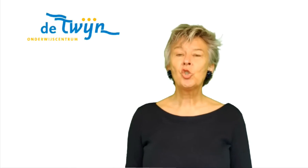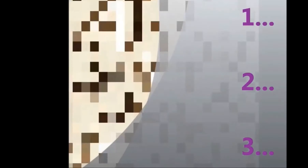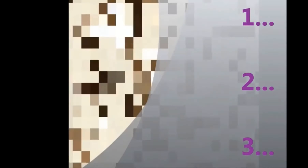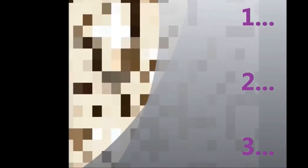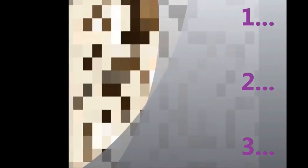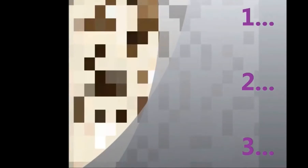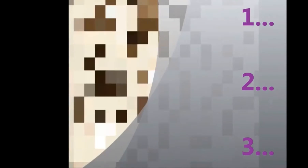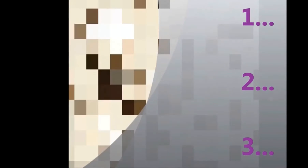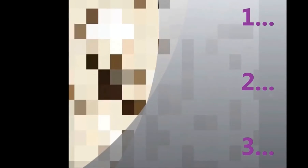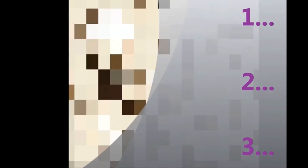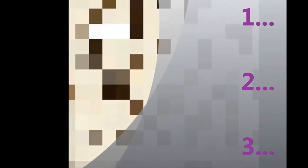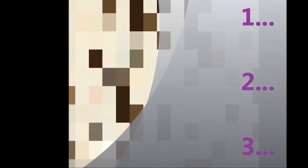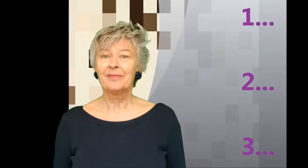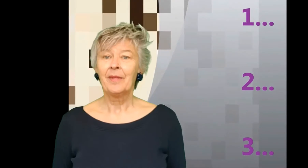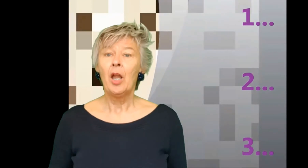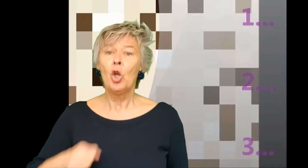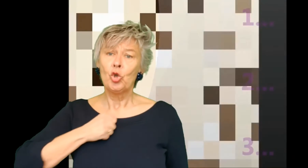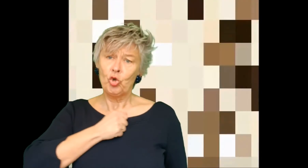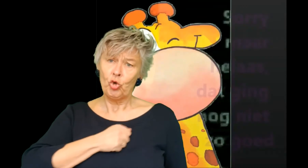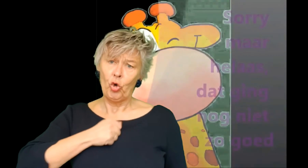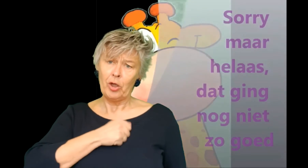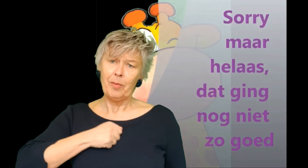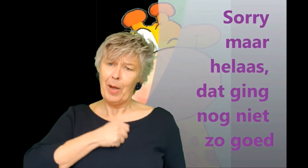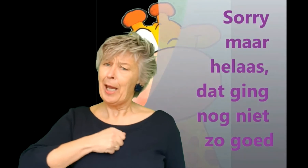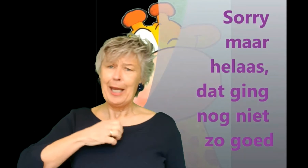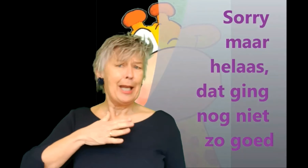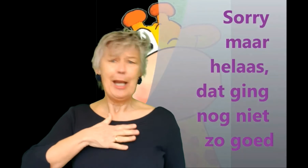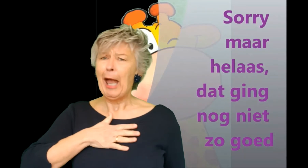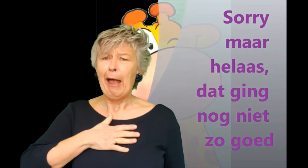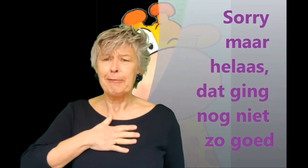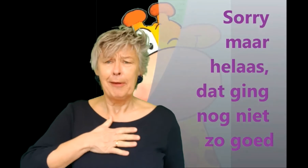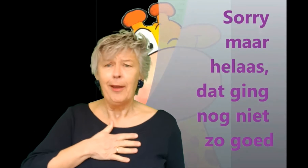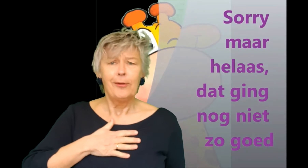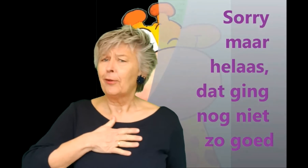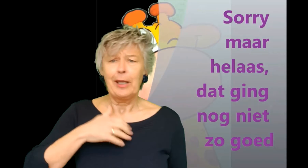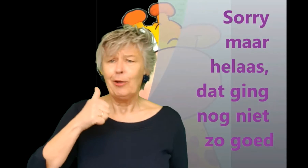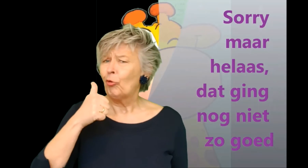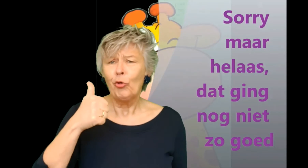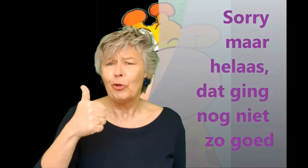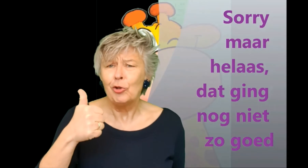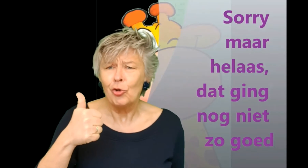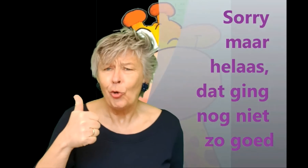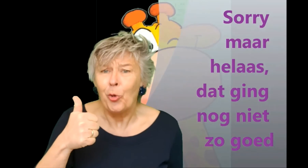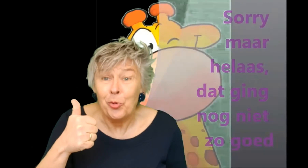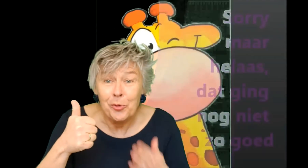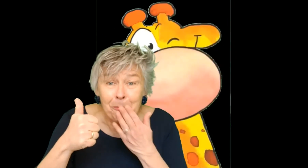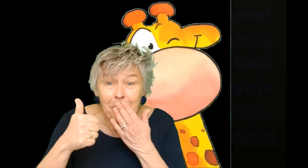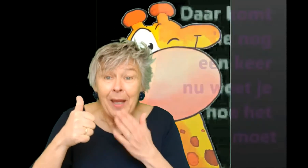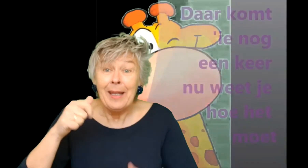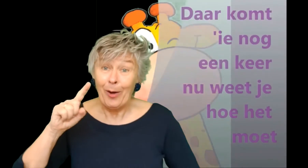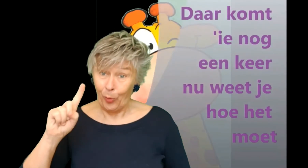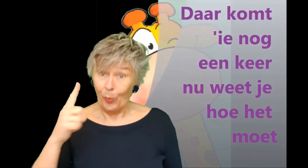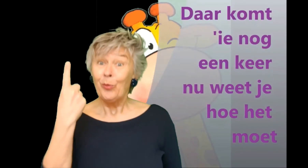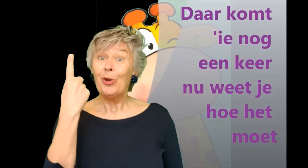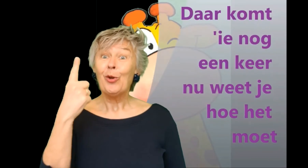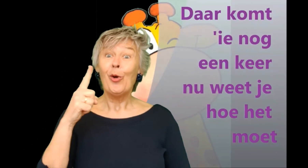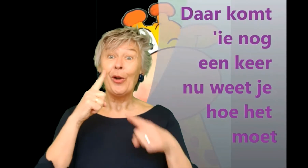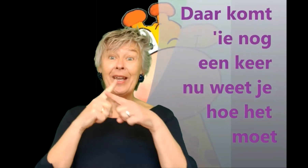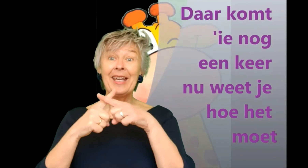naam. Oh, wat zie je. Sorry maar helaas. Dat ging nog niet zo goed. Daar komt ie nog een